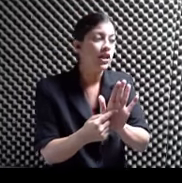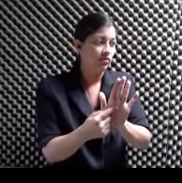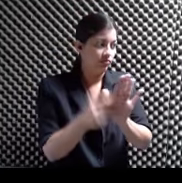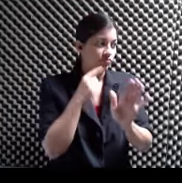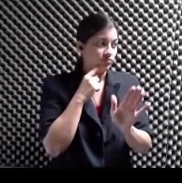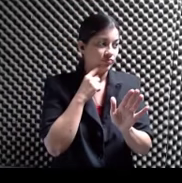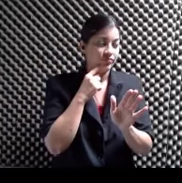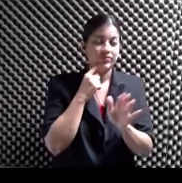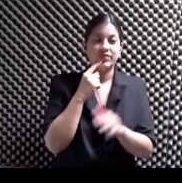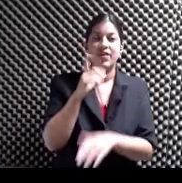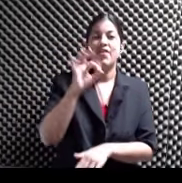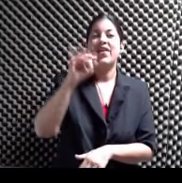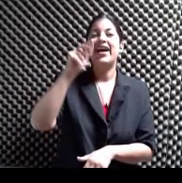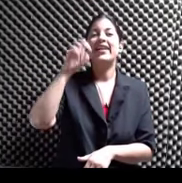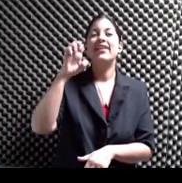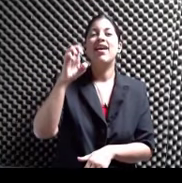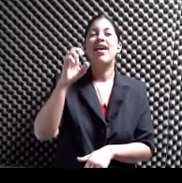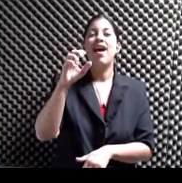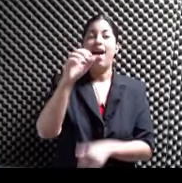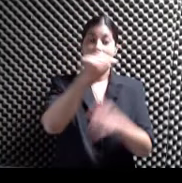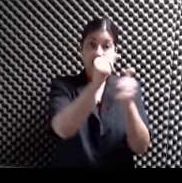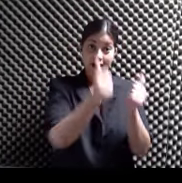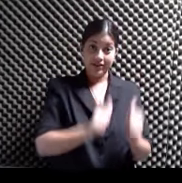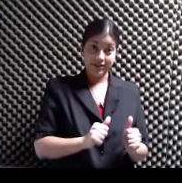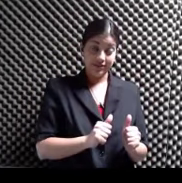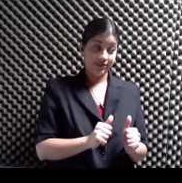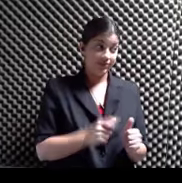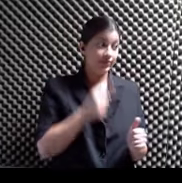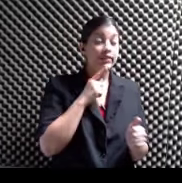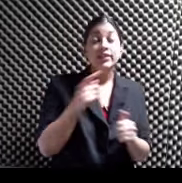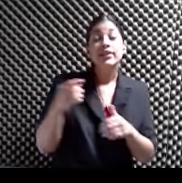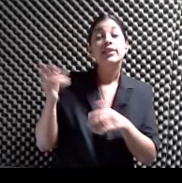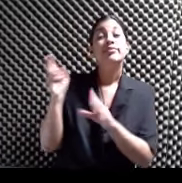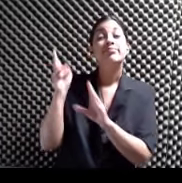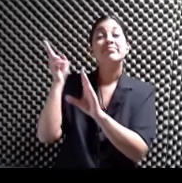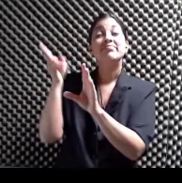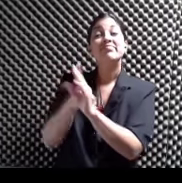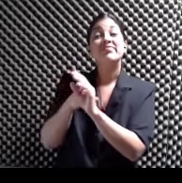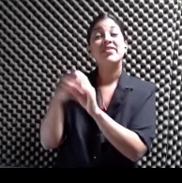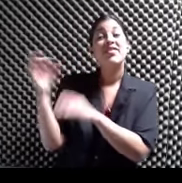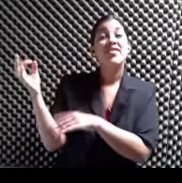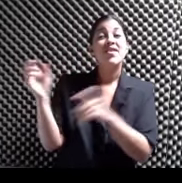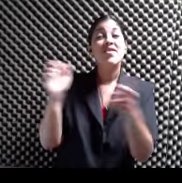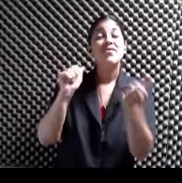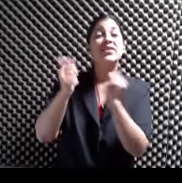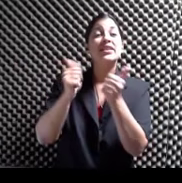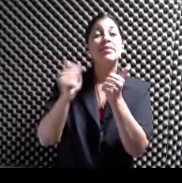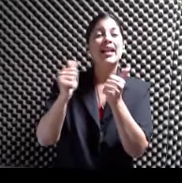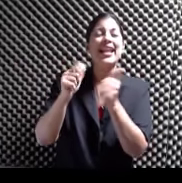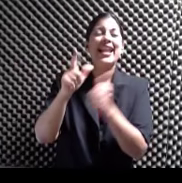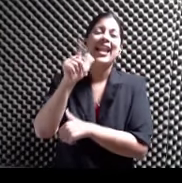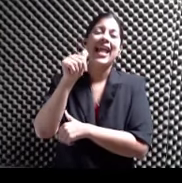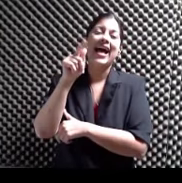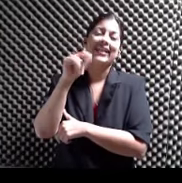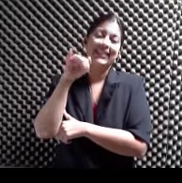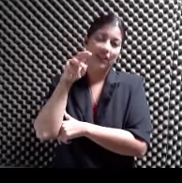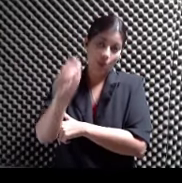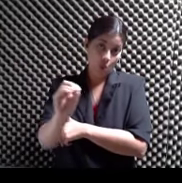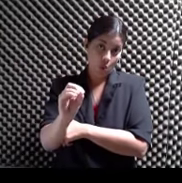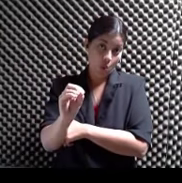Fine Art Cinema Y van a participar Y En el festival San Diego Latino Film Festival Del 7 al 17 de